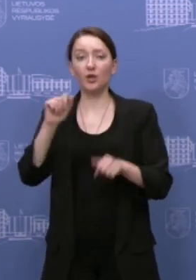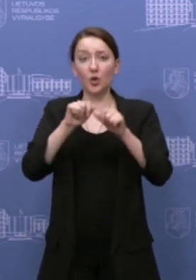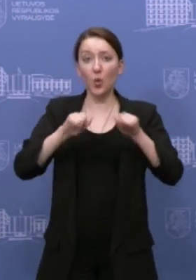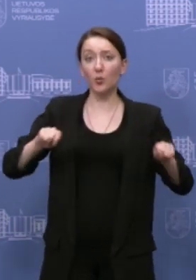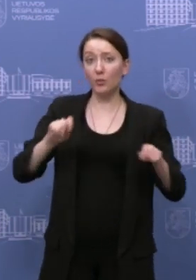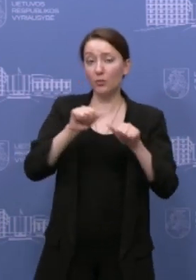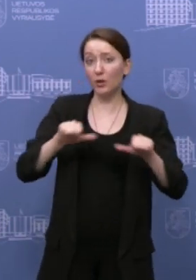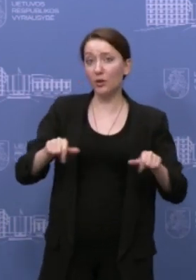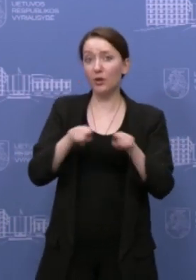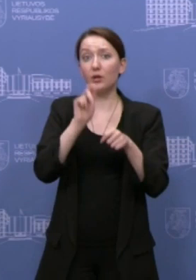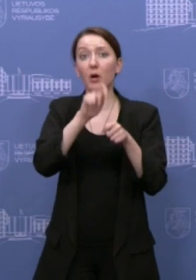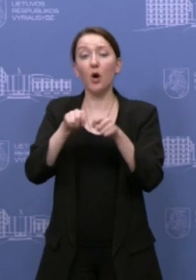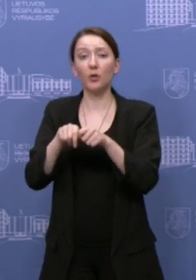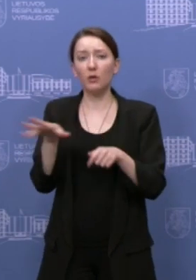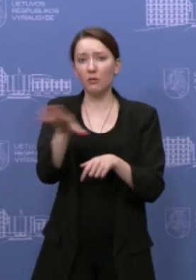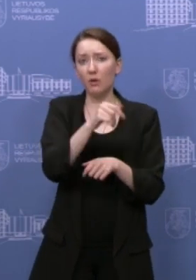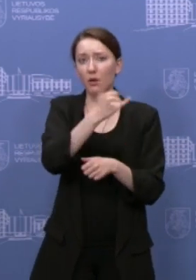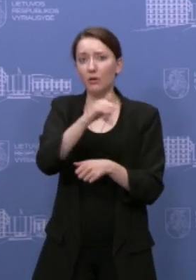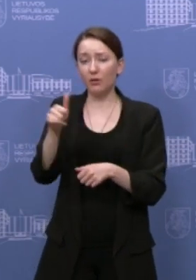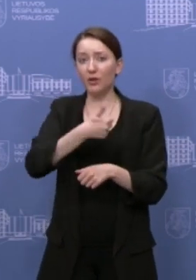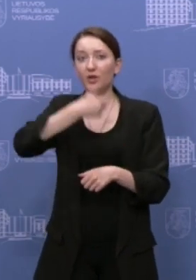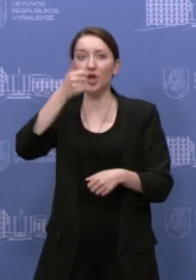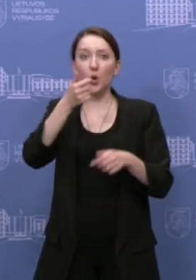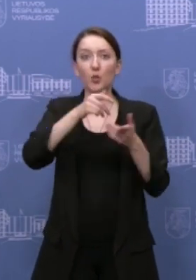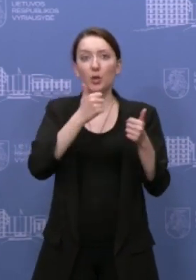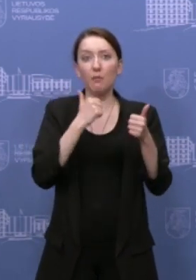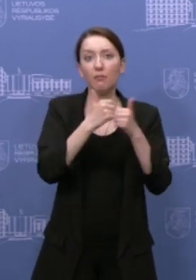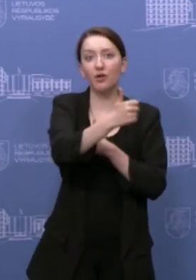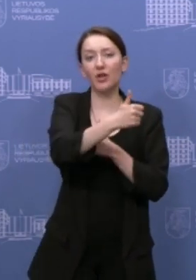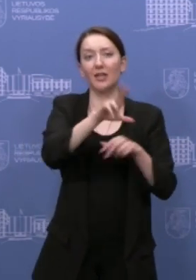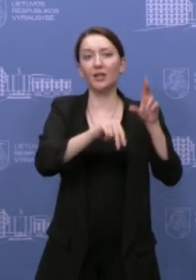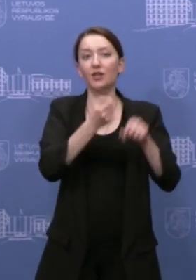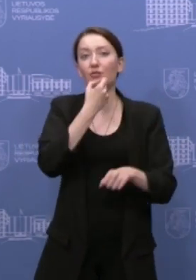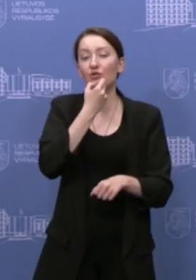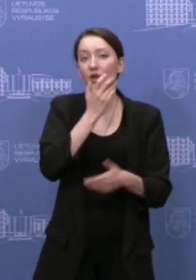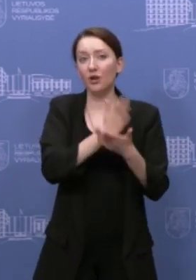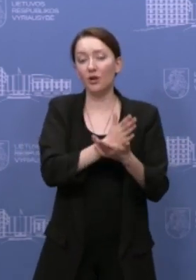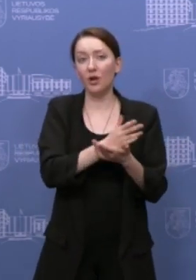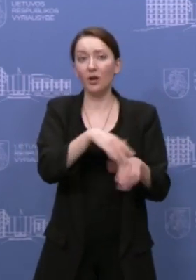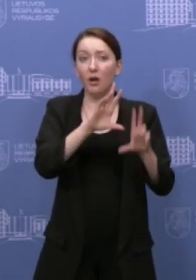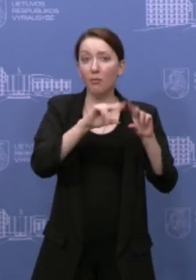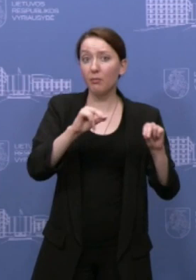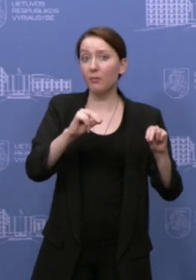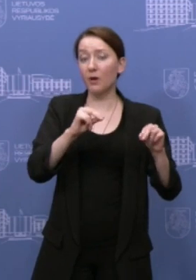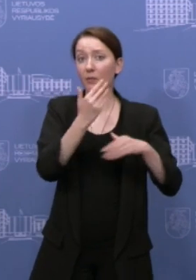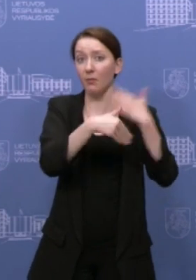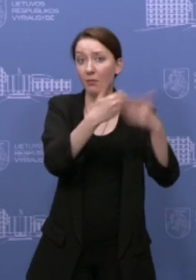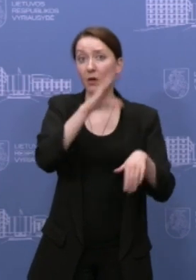ir audito rūmų yra vertinamas kaip geriausiai pažengęs, mažiausias rizikas turintis. Ir turintis ir sėkmingą